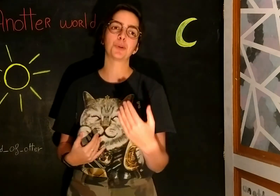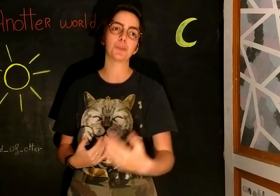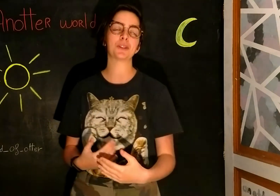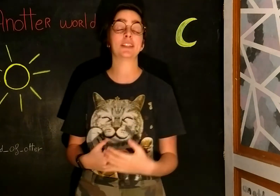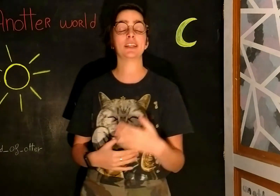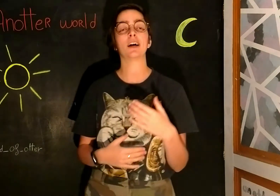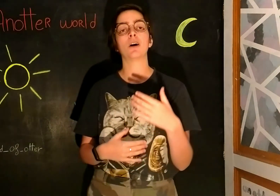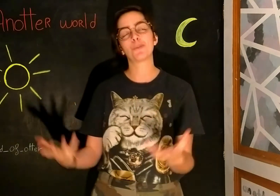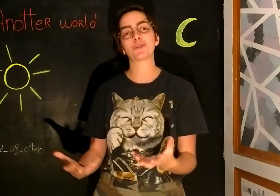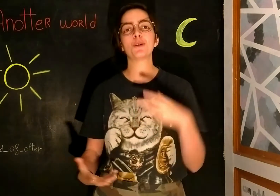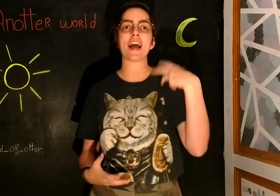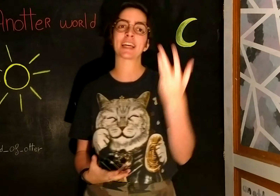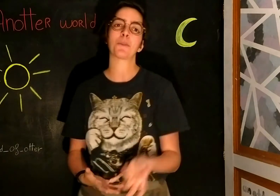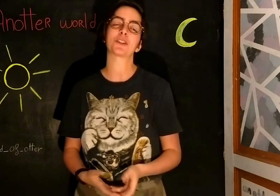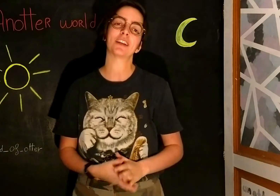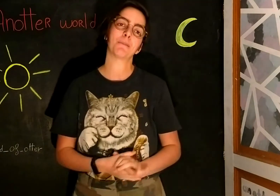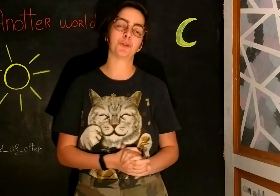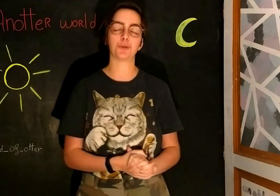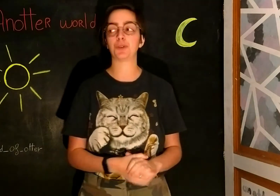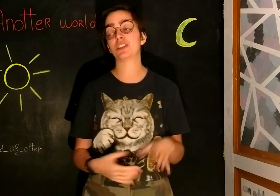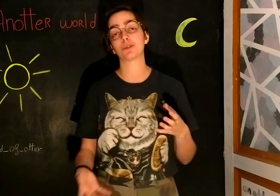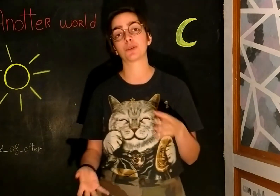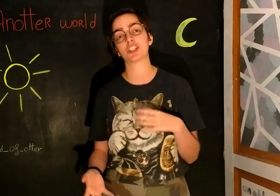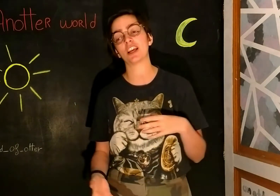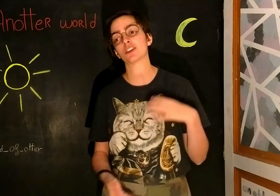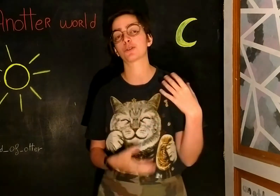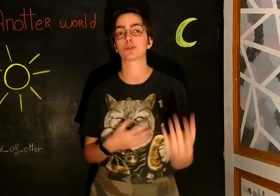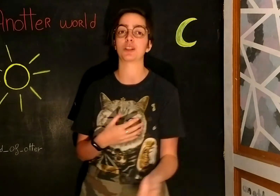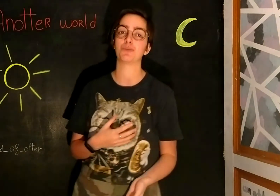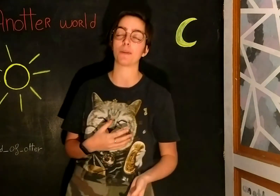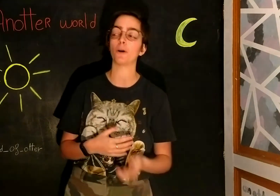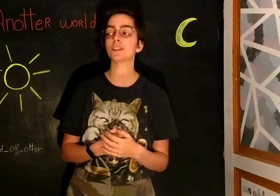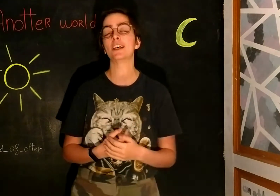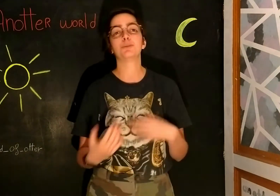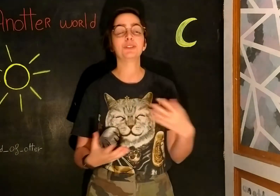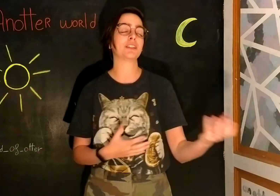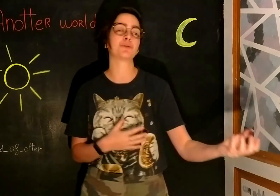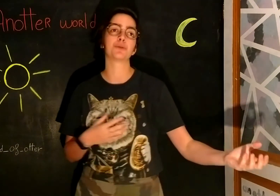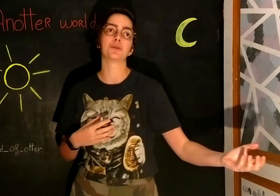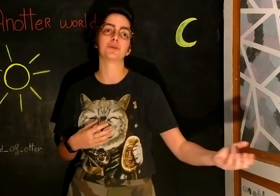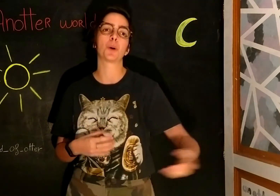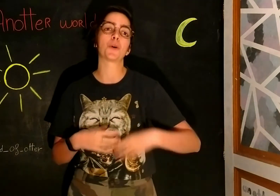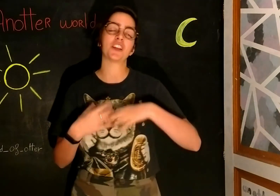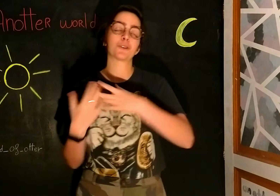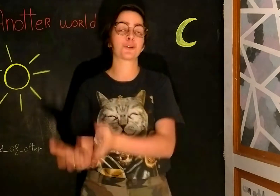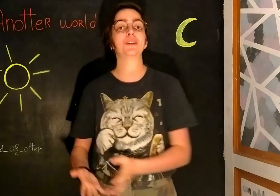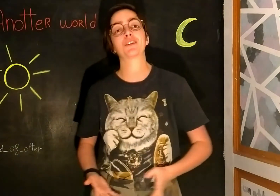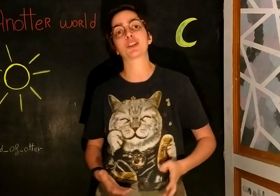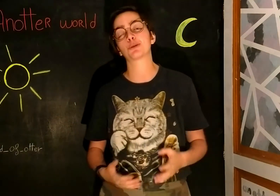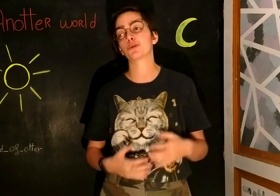proposer mon point de vue agrémenté de petites recherches, de ce que j'ai pu apprendre. Et le but, c'est de vous proposer un chemin de réflexion.